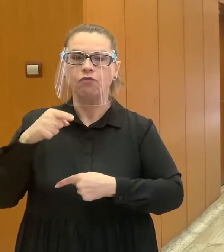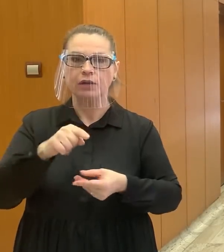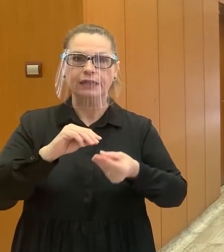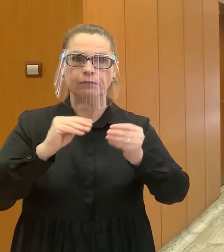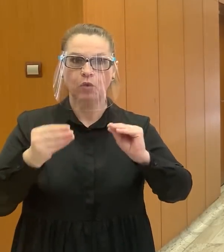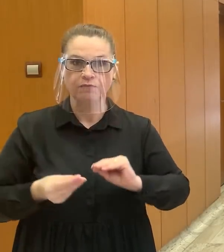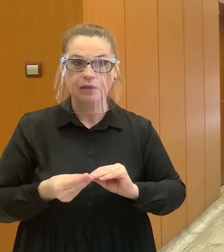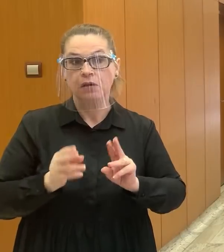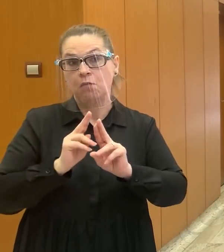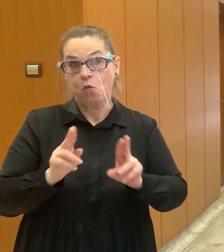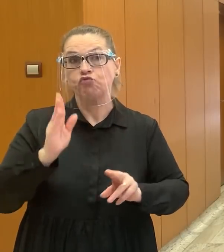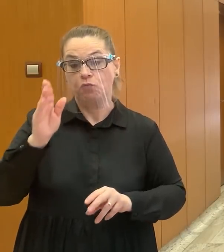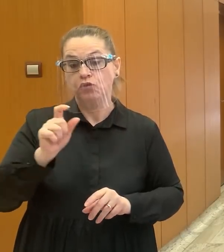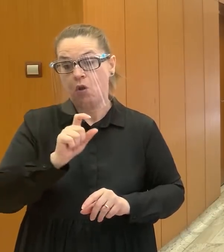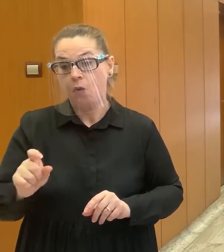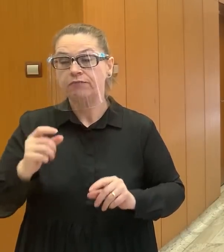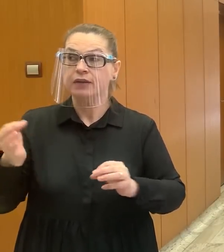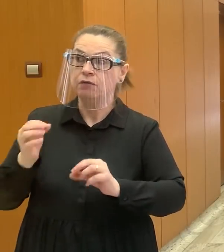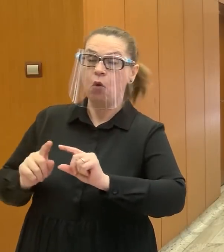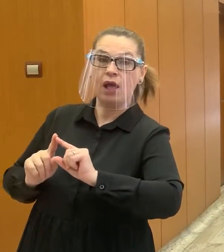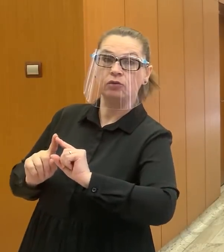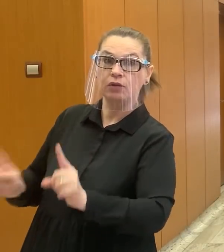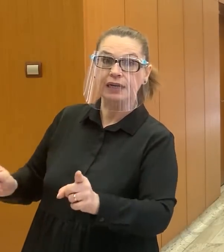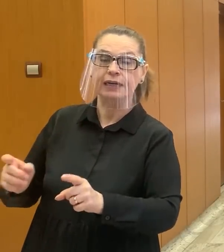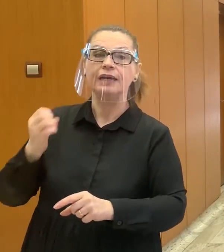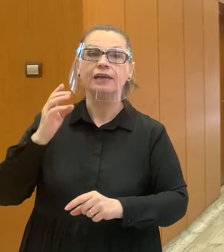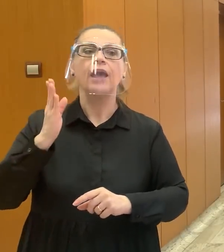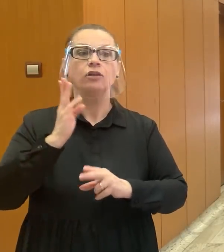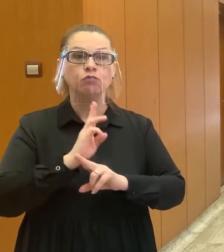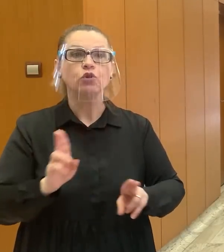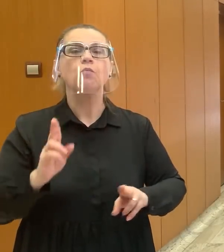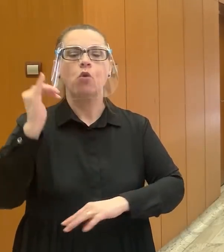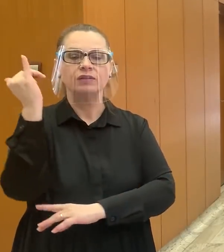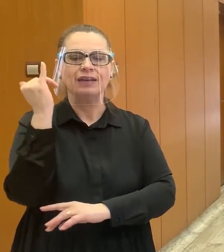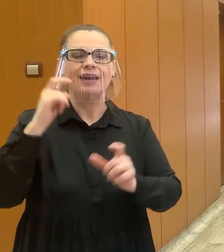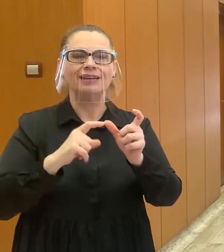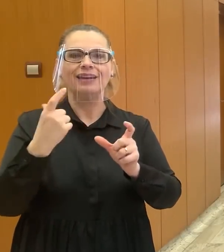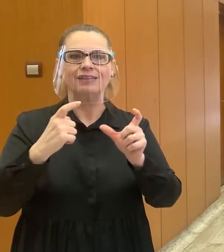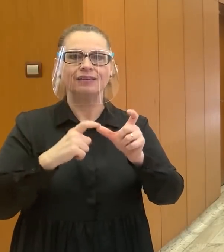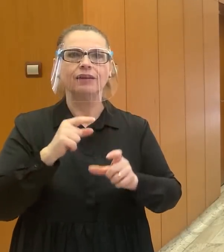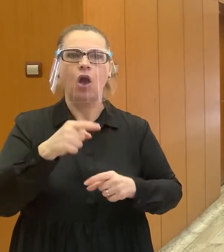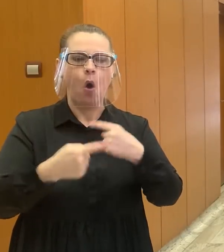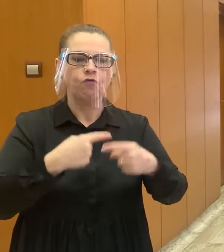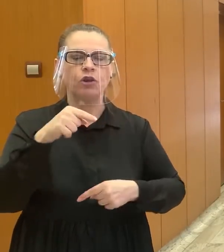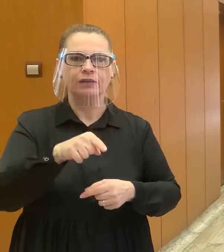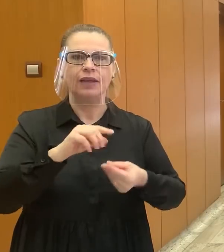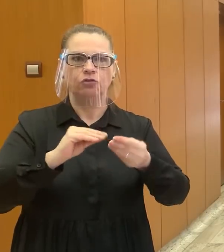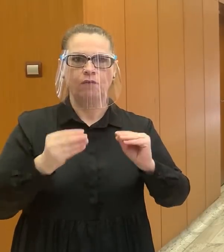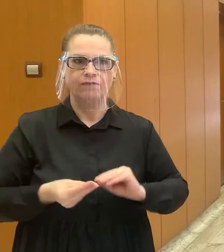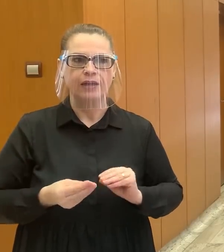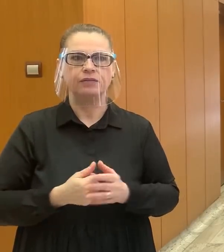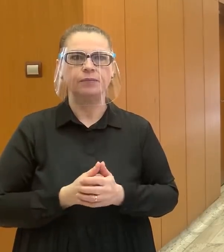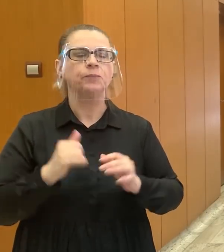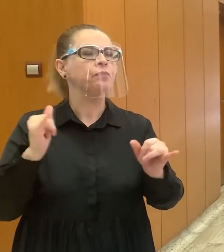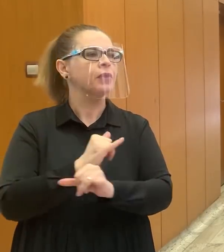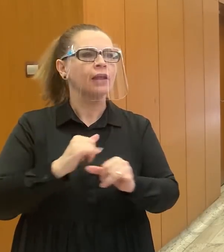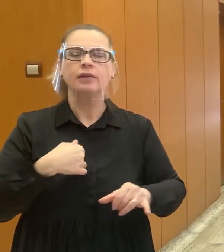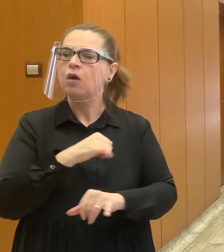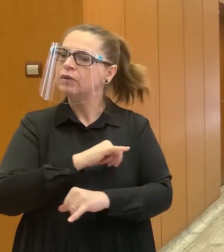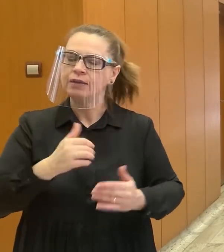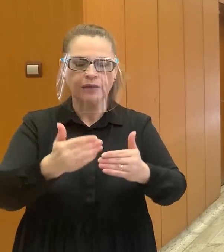skutočnostiam. Možno bude obvinený niekto iný po tom, čo bude môcť riaditeľ SIS vypovedať k týmto skutočnosťam. Naozaj by som